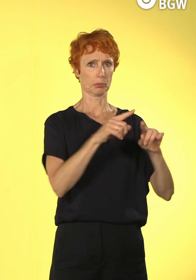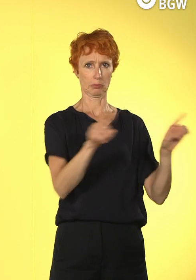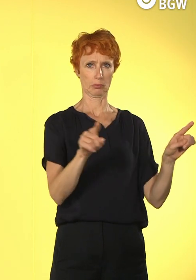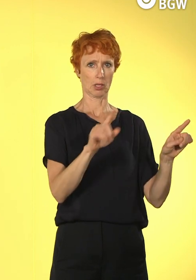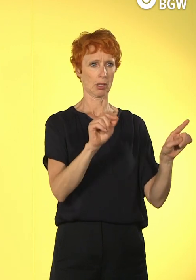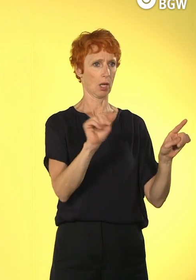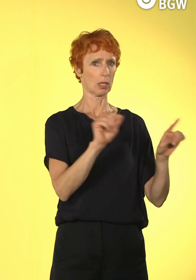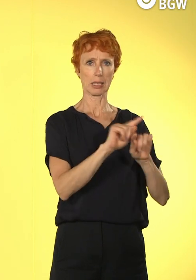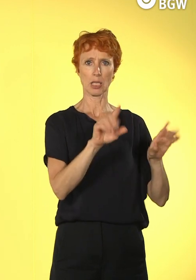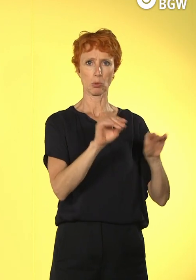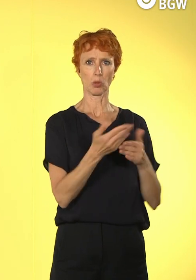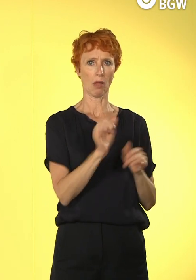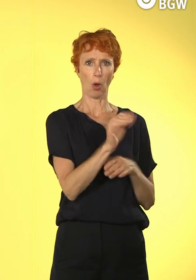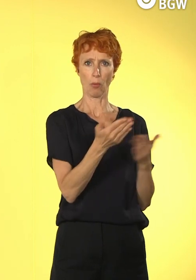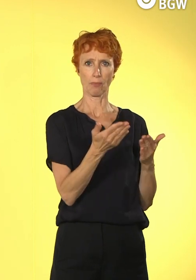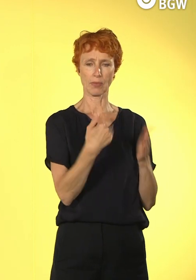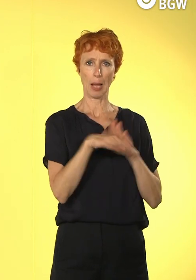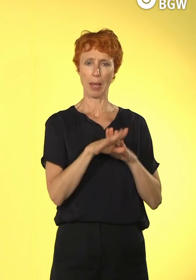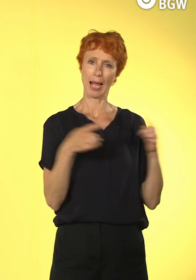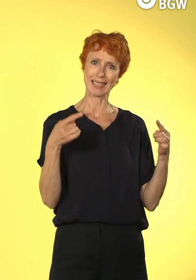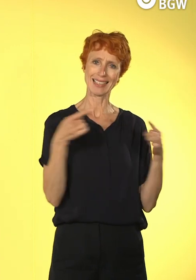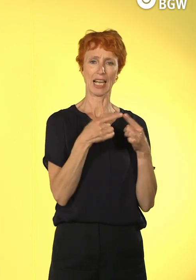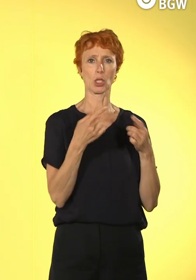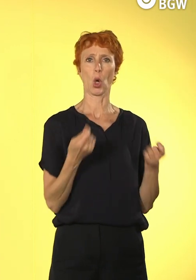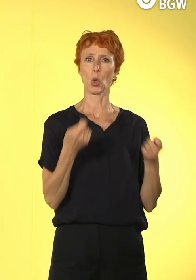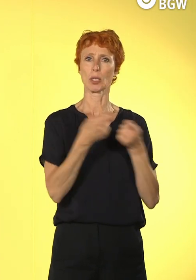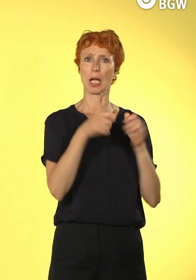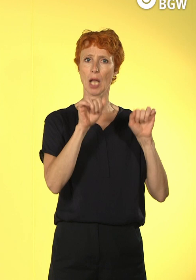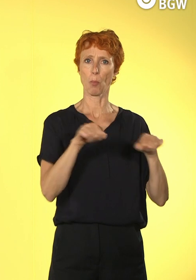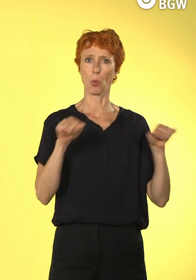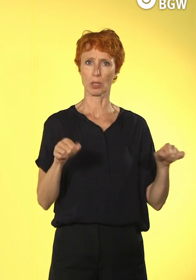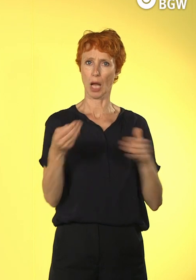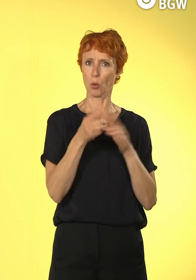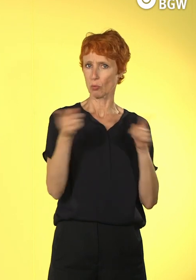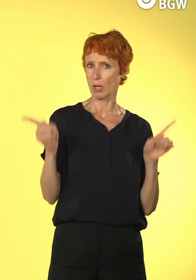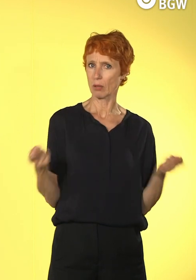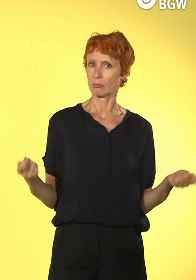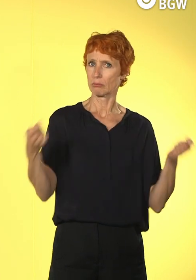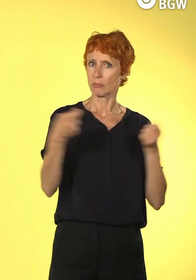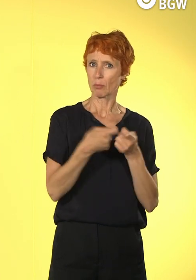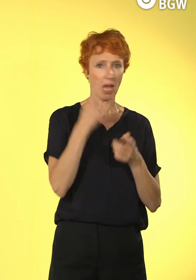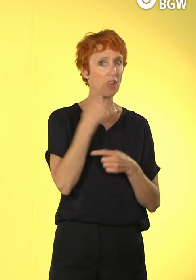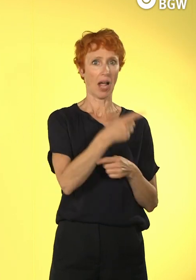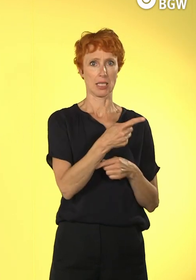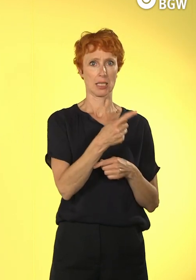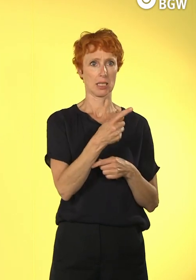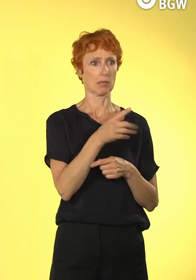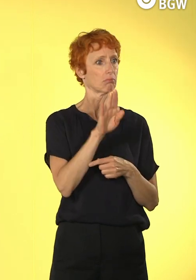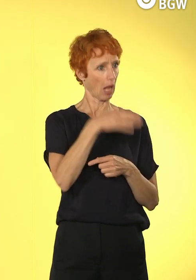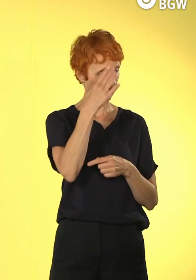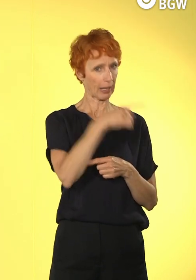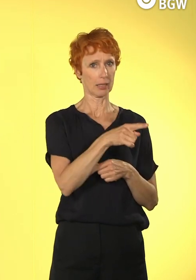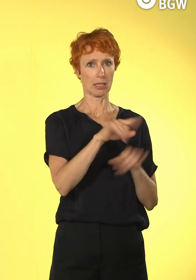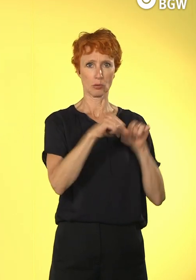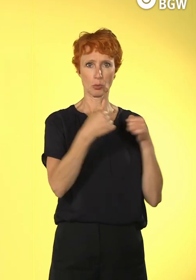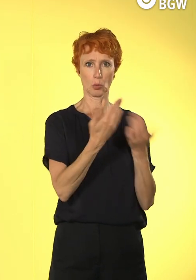da haben sie nochmal einen direkteren Kontakt zu den Auszubildenden und ich weiß, wie wichtig ihnen, habe ich gesagt, das ist auch